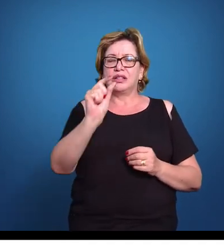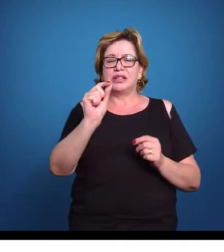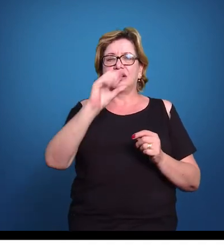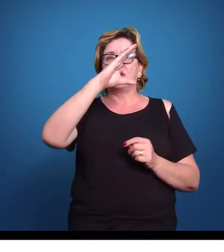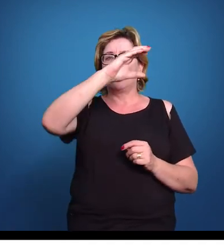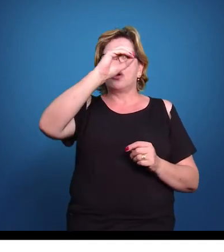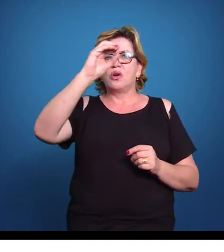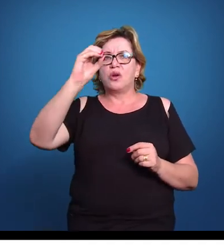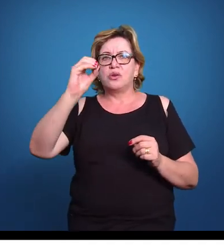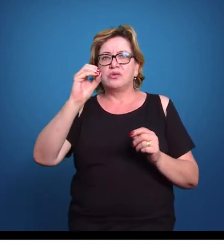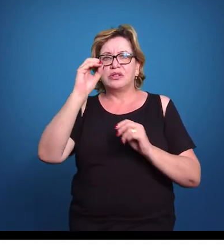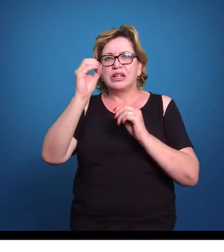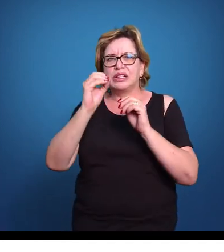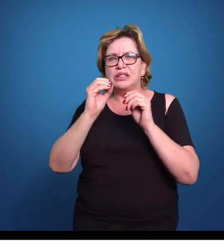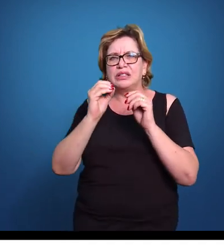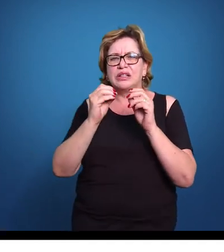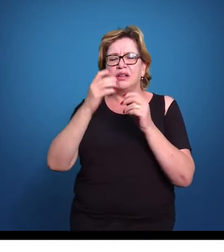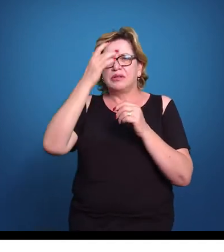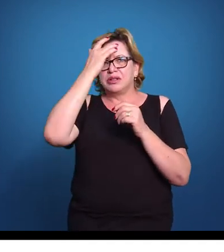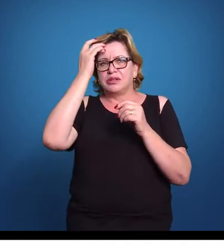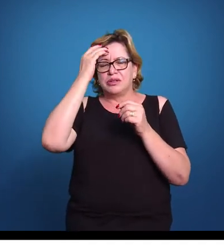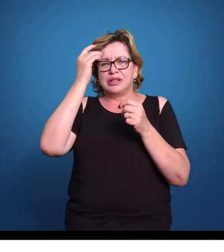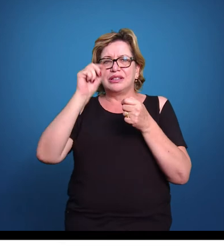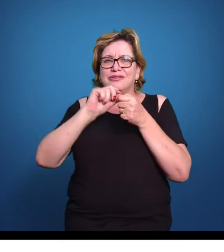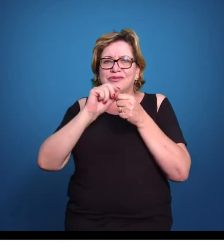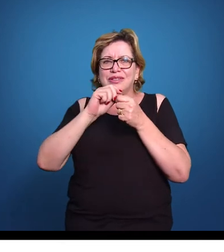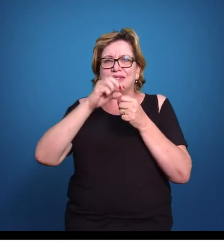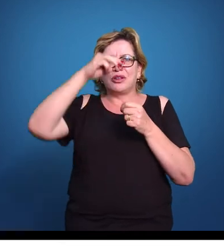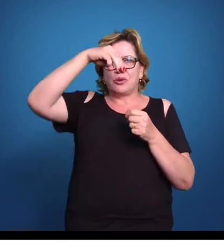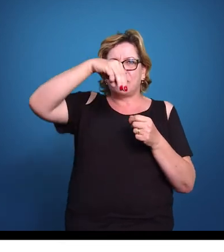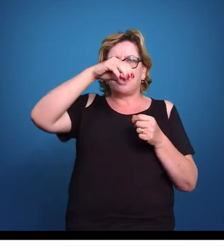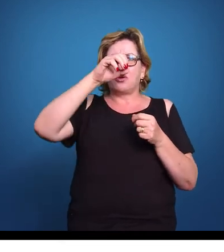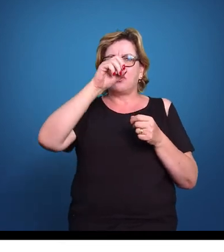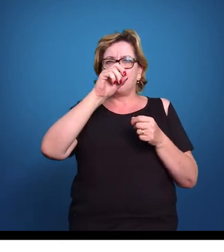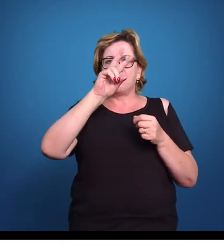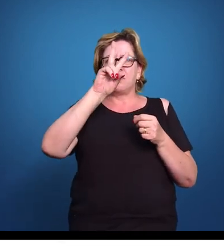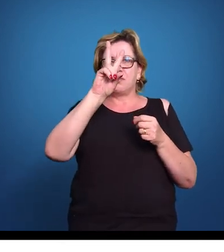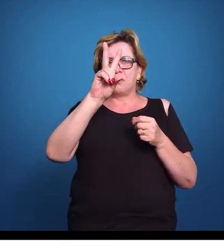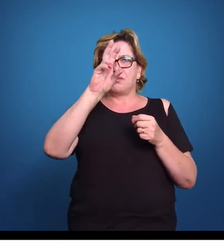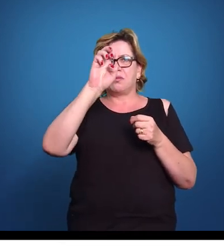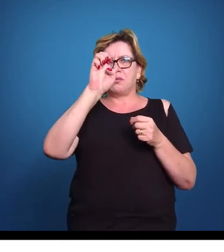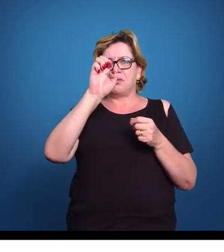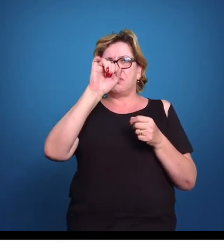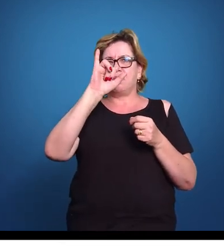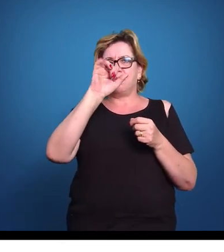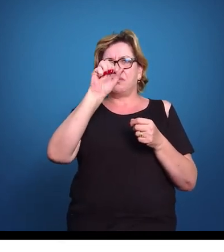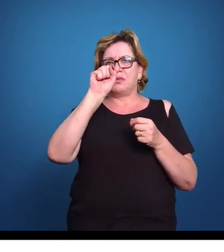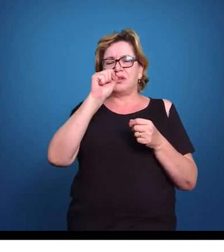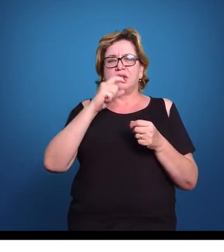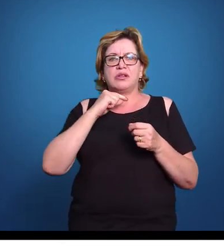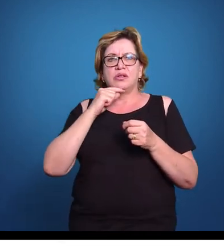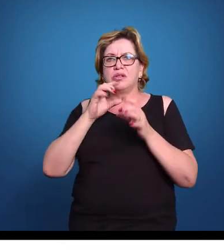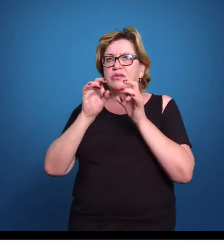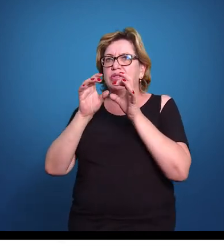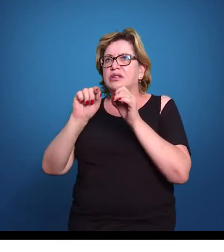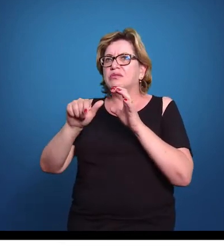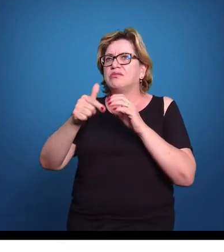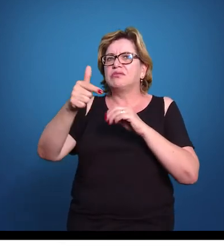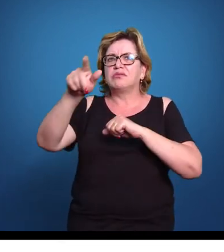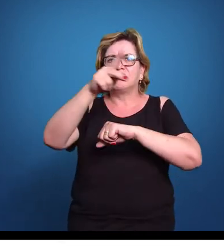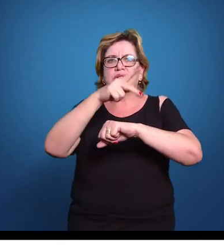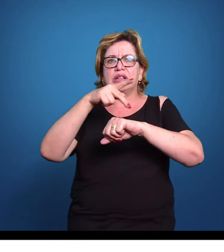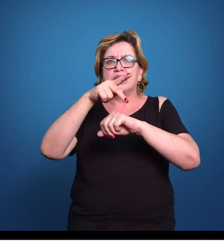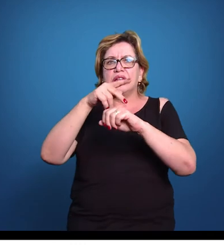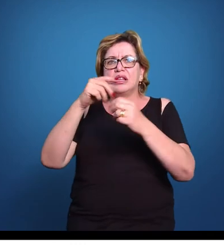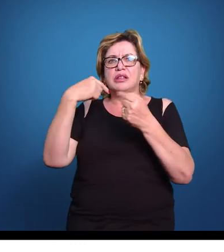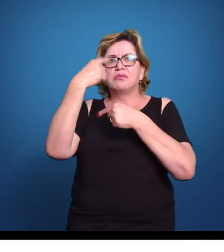pequenos produtores de imóveis que não tinham condições de exportar. No associativismo, eles